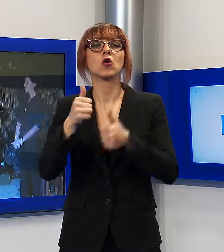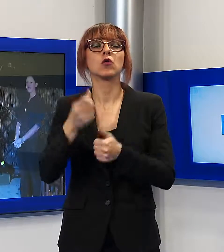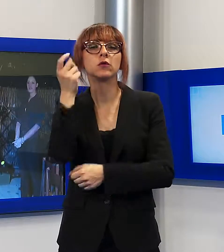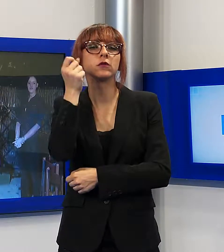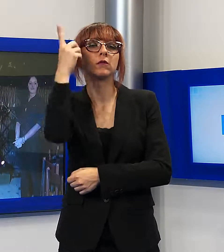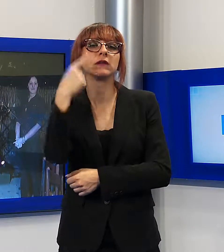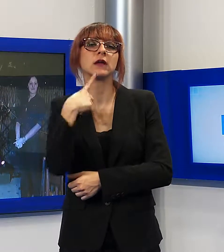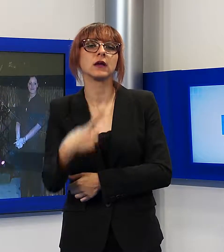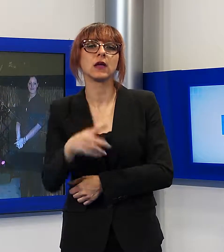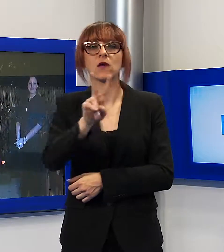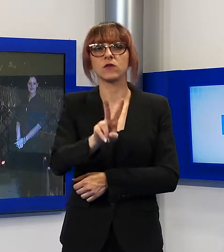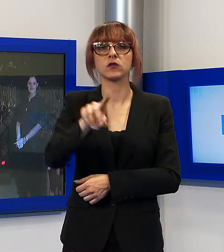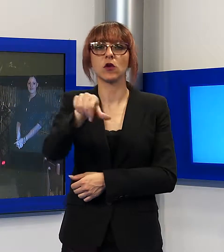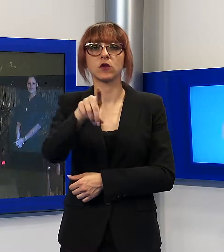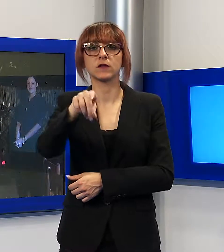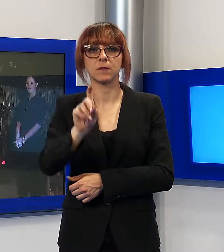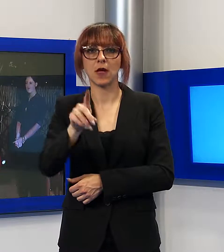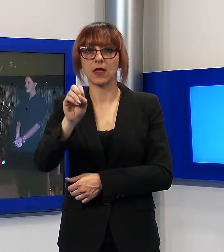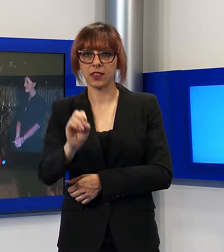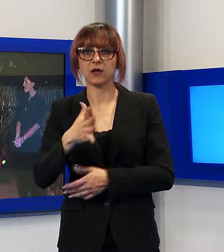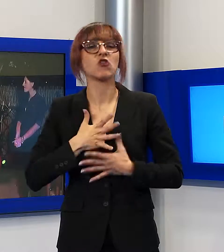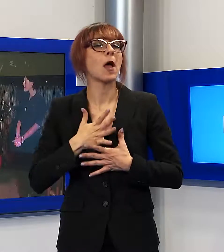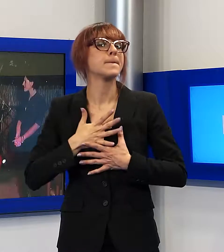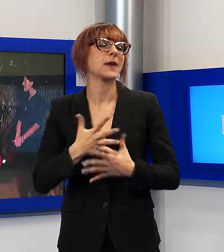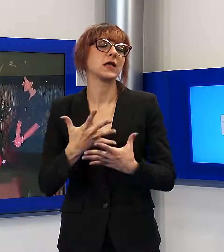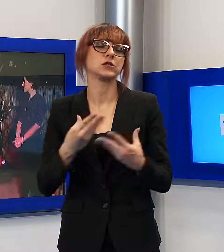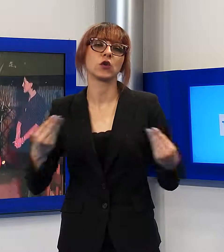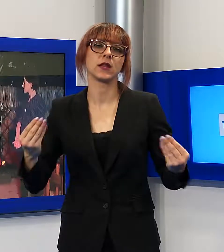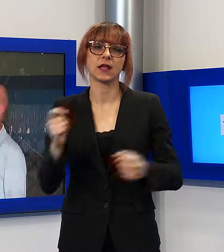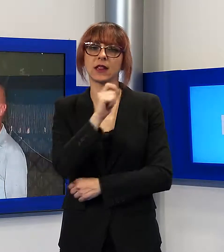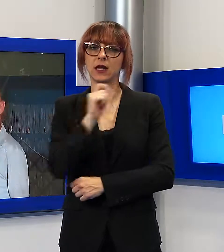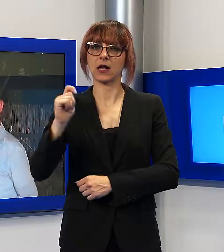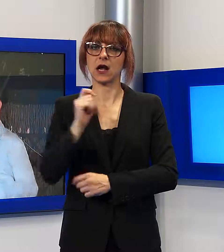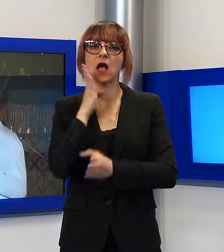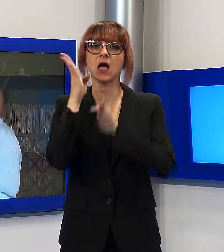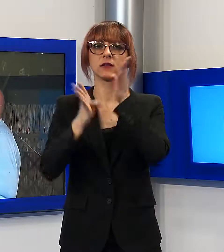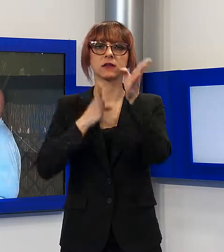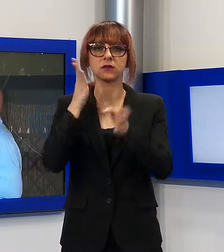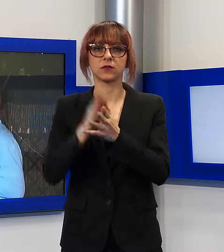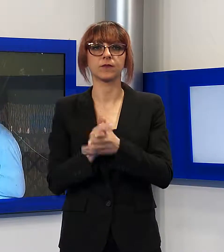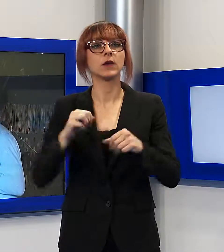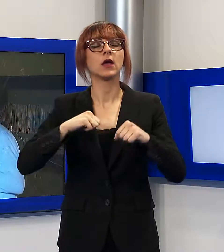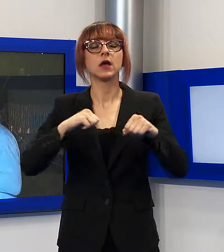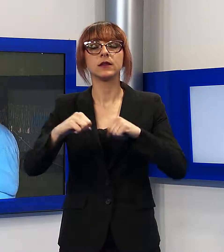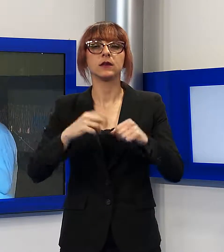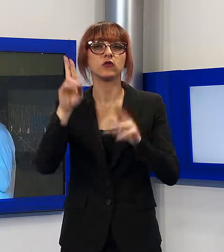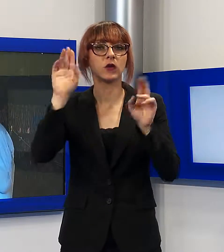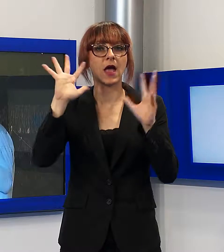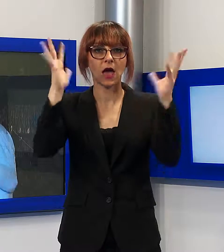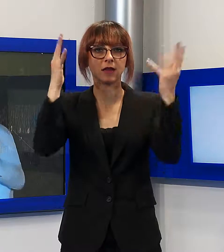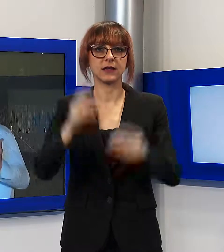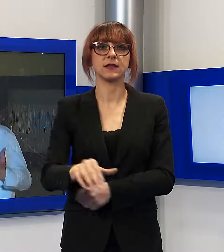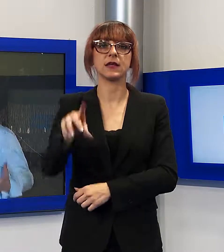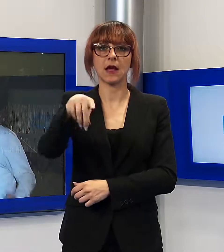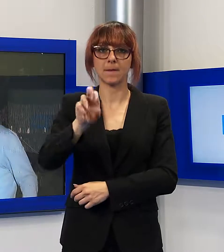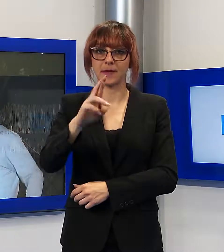Spada che da molti anni gestisce il granaio, ma con tanta passione per il canto. La direzione artistica era affidata a Stefania Pera e la conduzione della serata alla